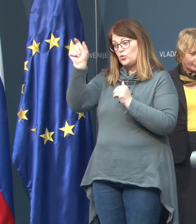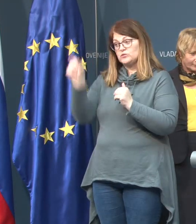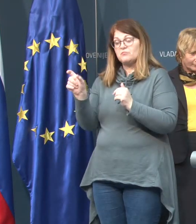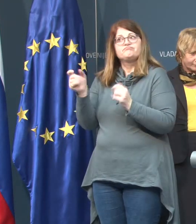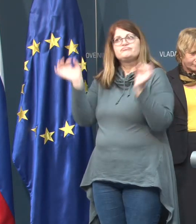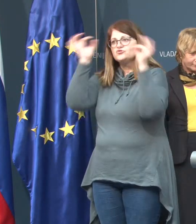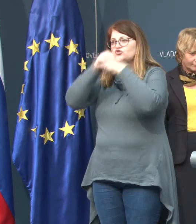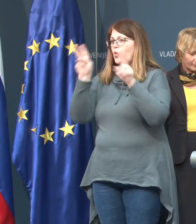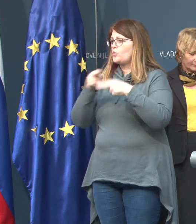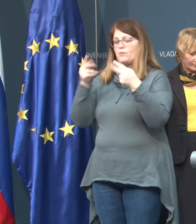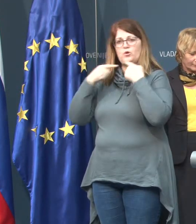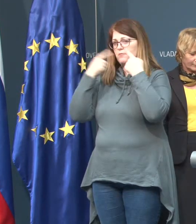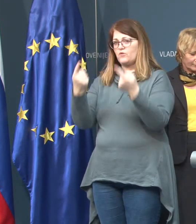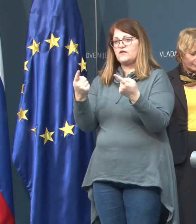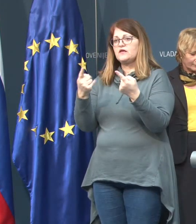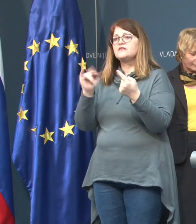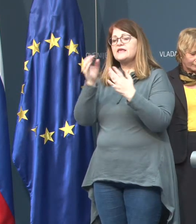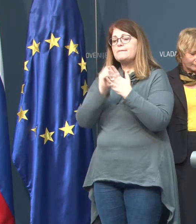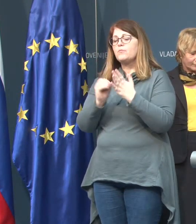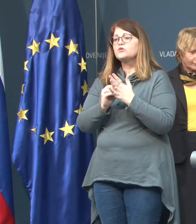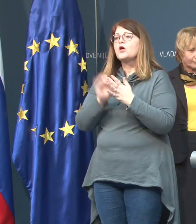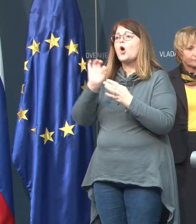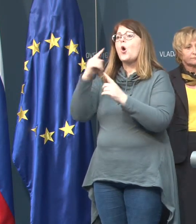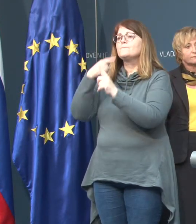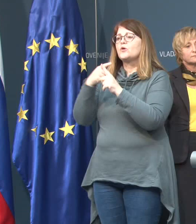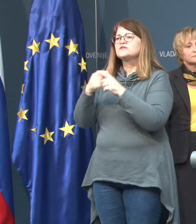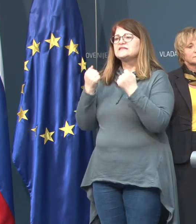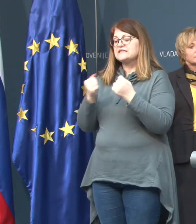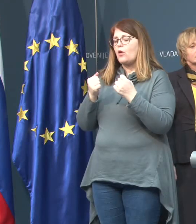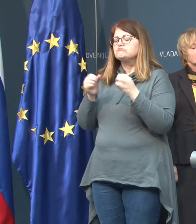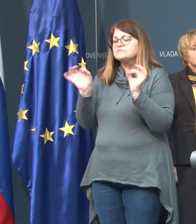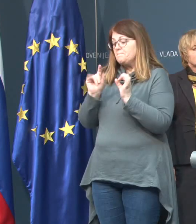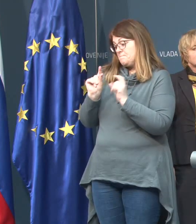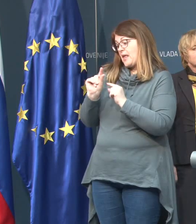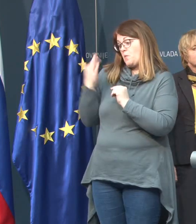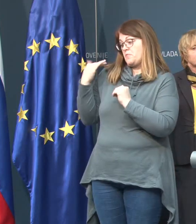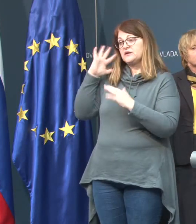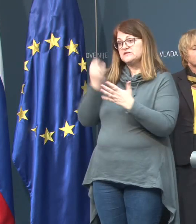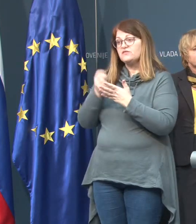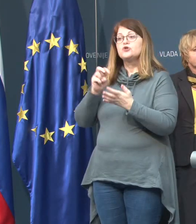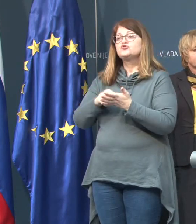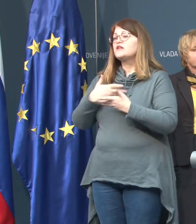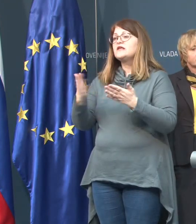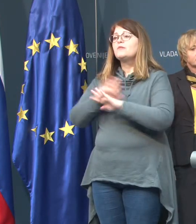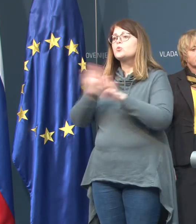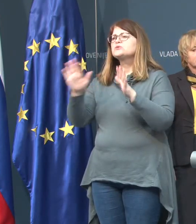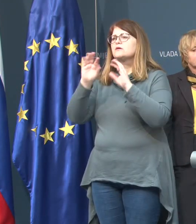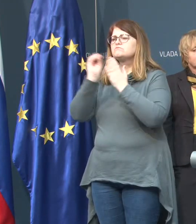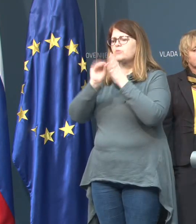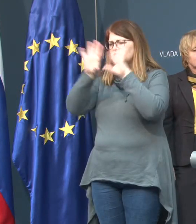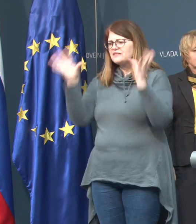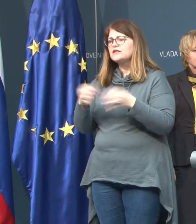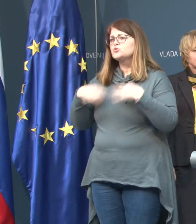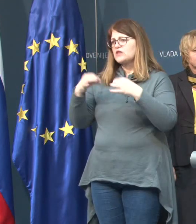žal ne morem povedati, ker je podatek o pozitivnosti zelo svež in še nimamo vseh kliničnih podatkov.